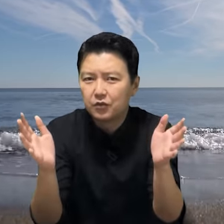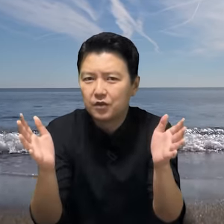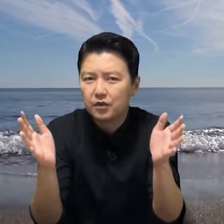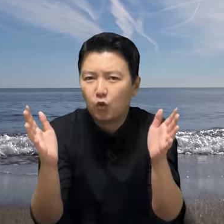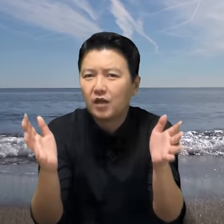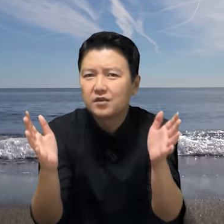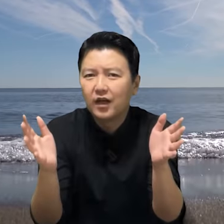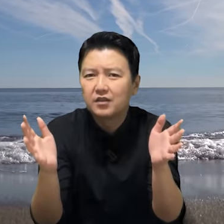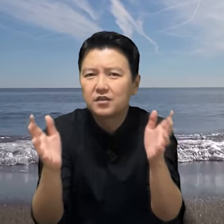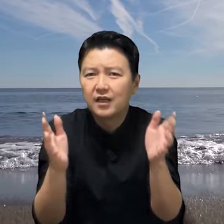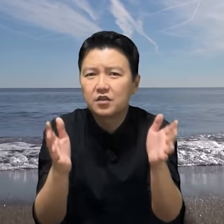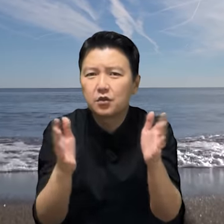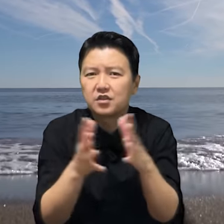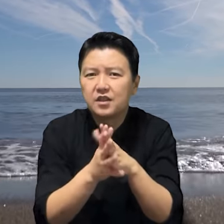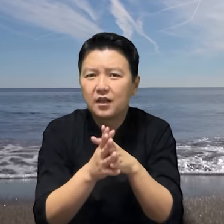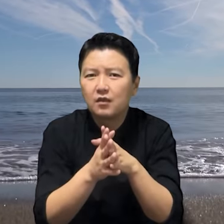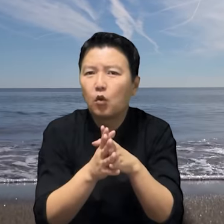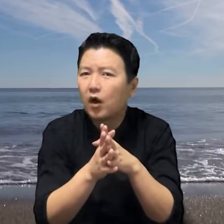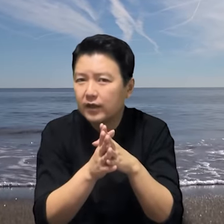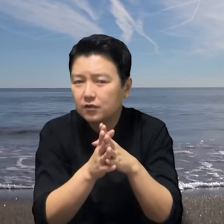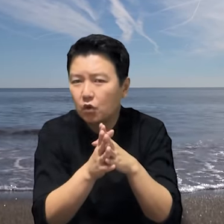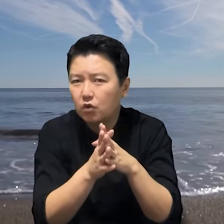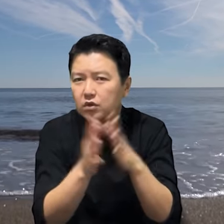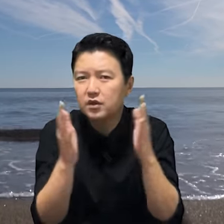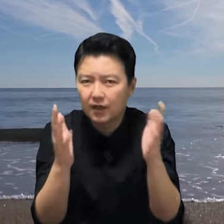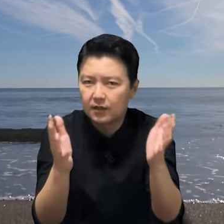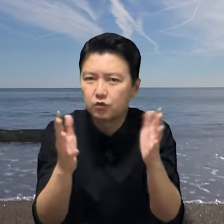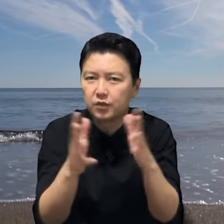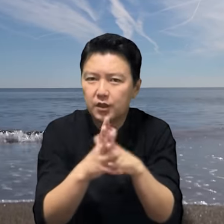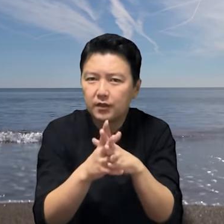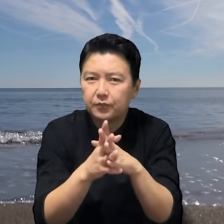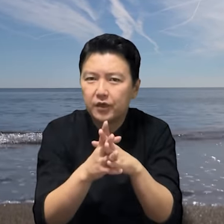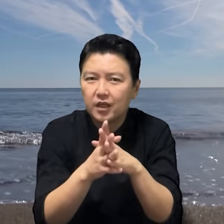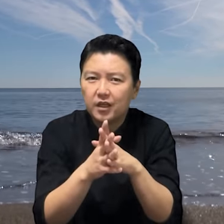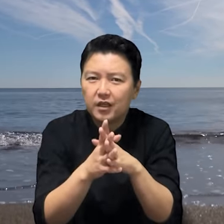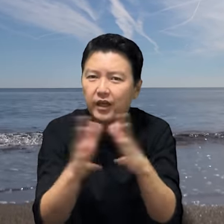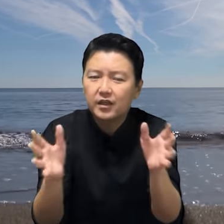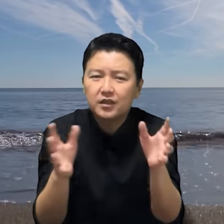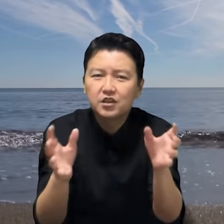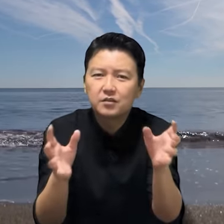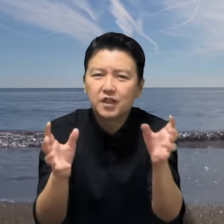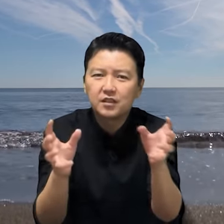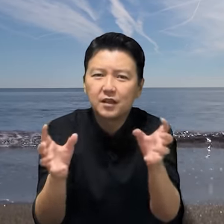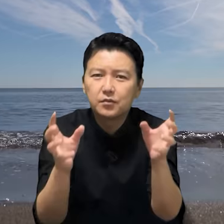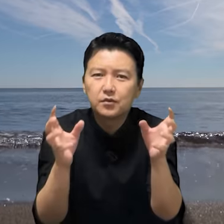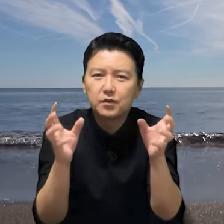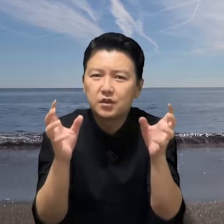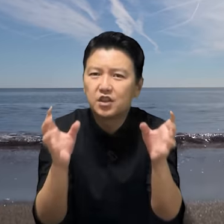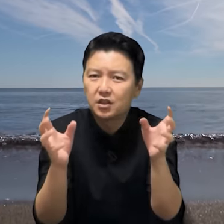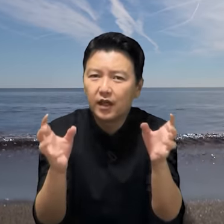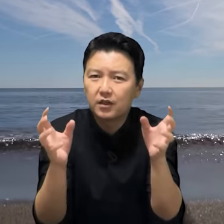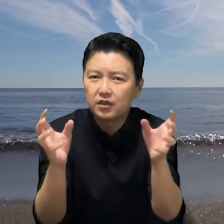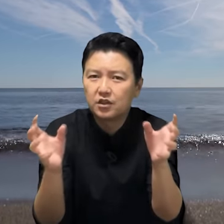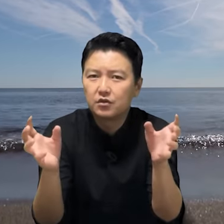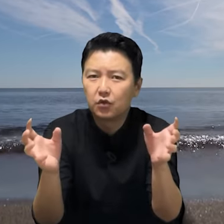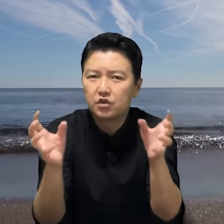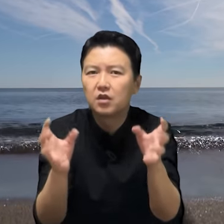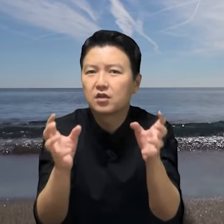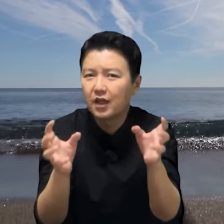왕정하이는 자체로 제작한 화약총을 갖다줍니다. 얘네가 지금 자리잡은 치타허시는요. 석탄